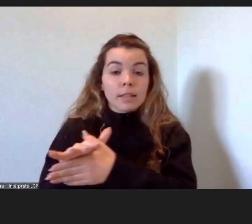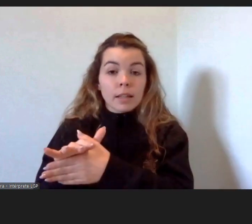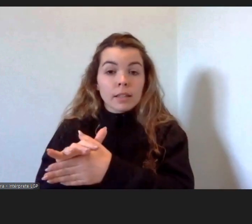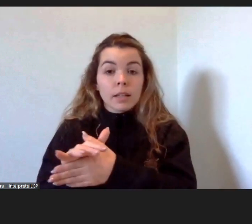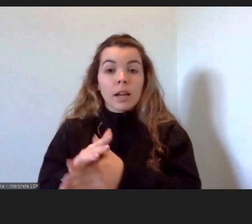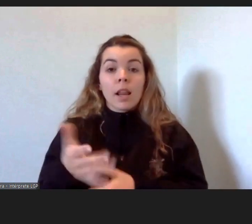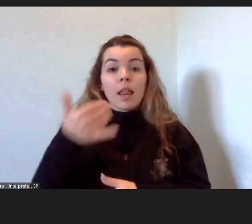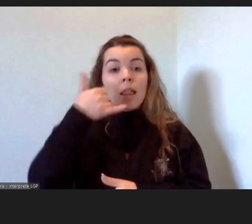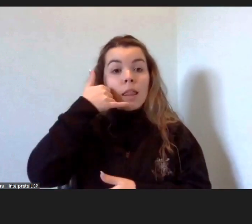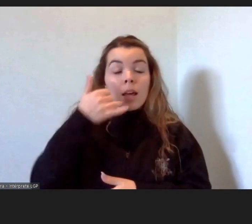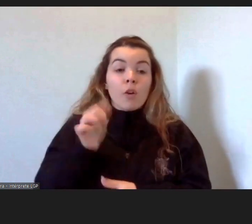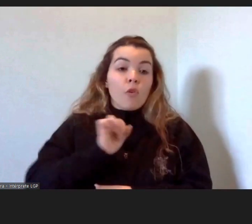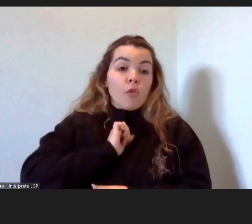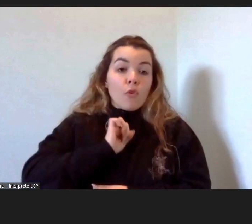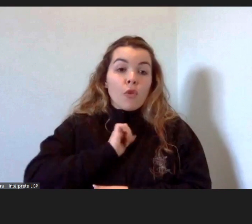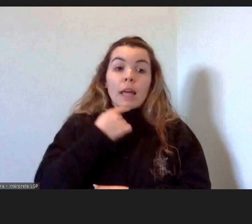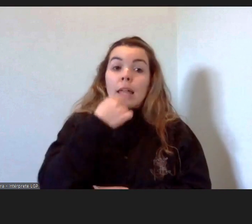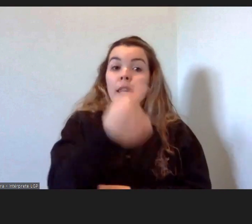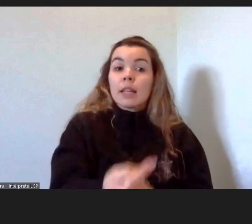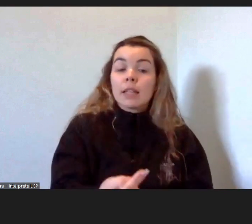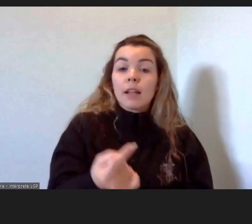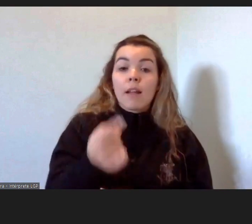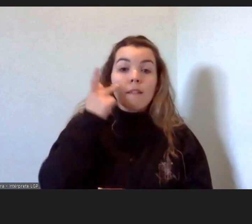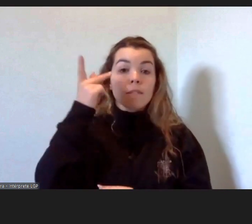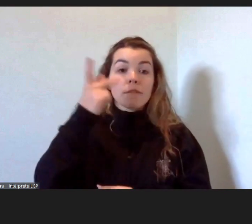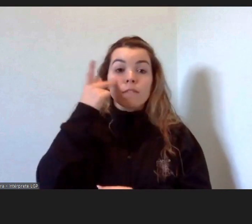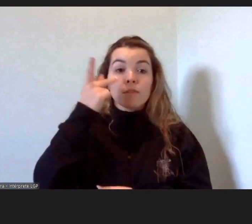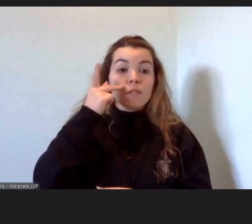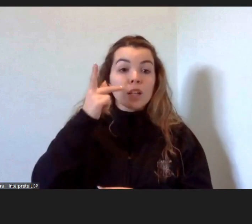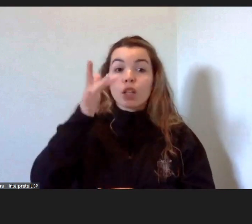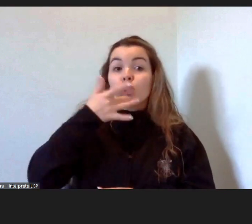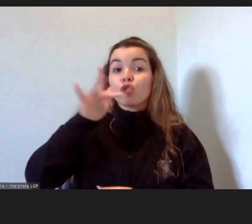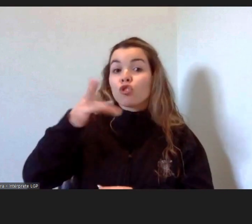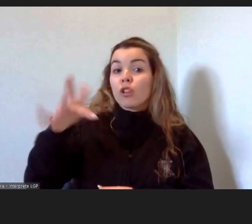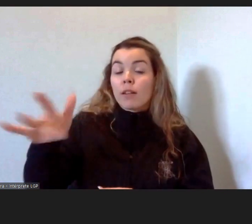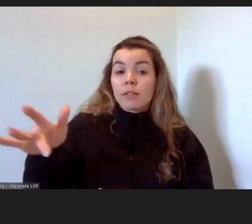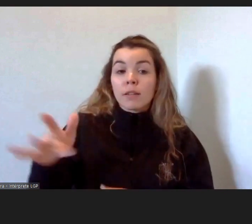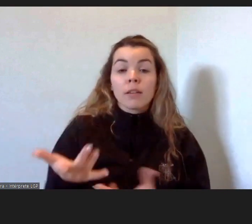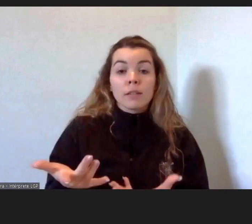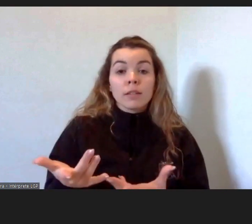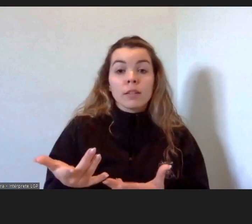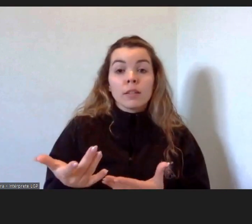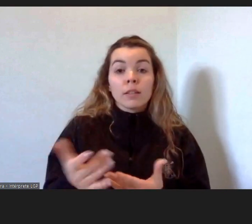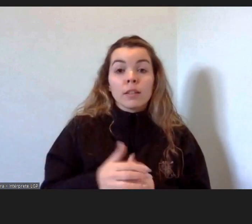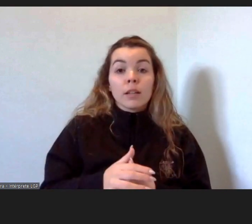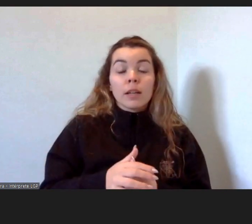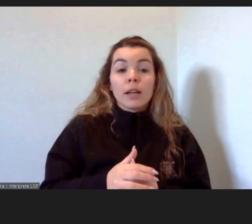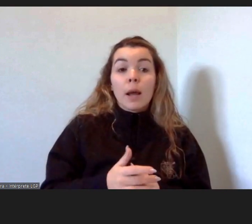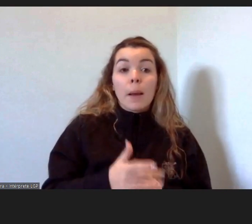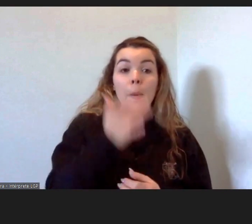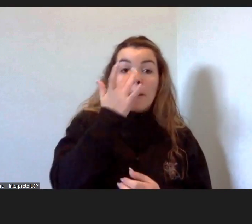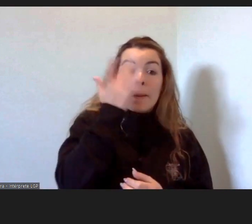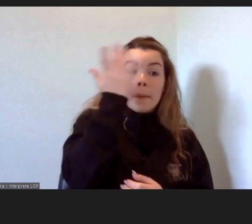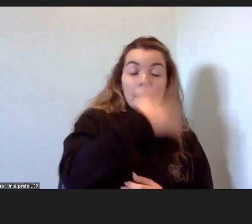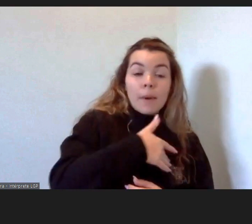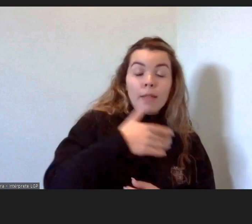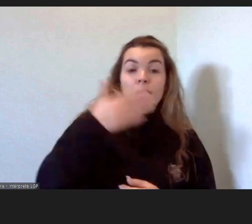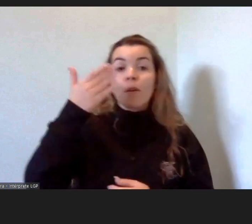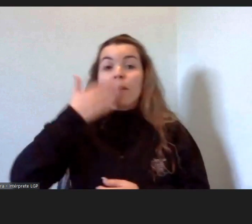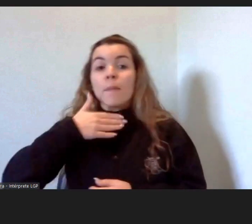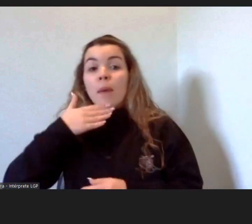meu telemóvel a dizer que a vida deles, dos imigrantes, de preto e branco, passou a estar a cores,